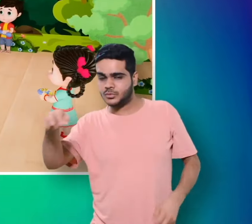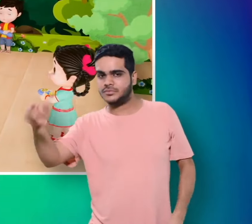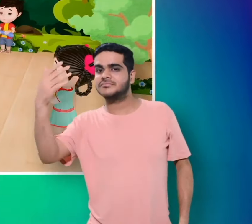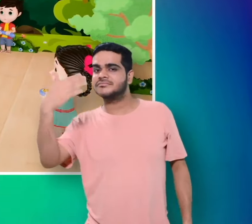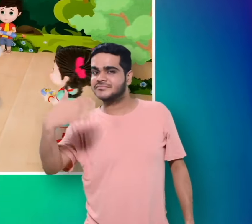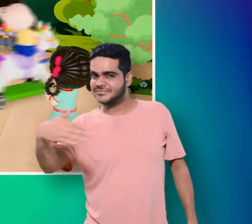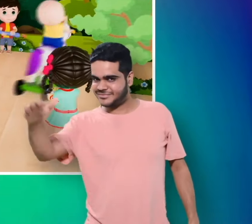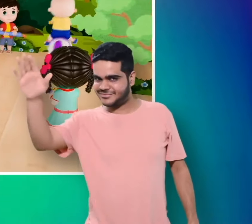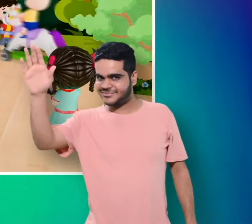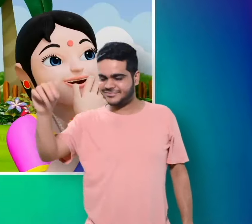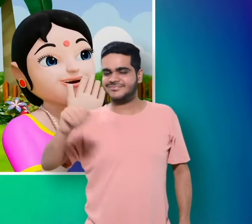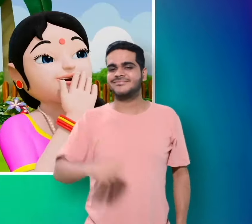उठा के दोड़ा